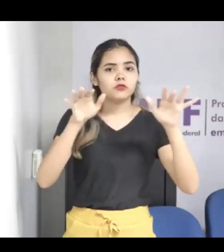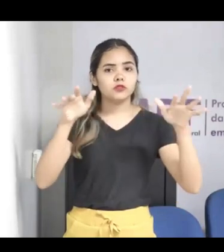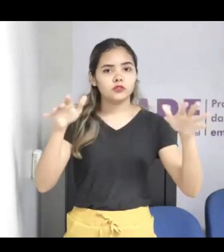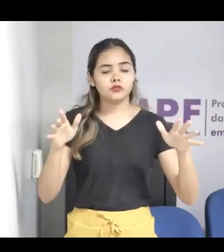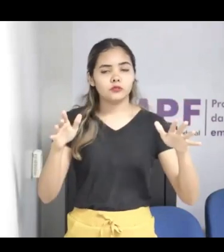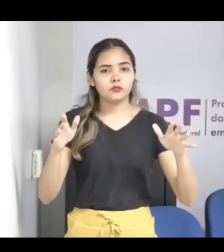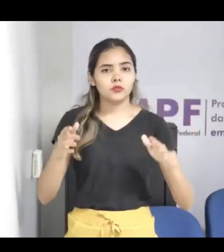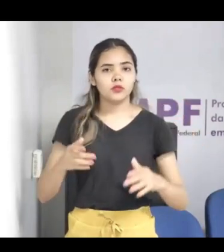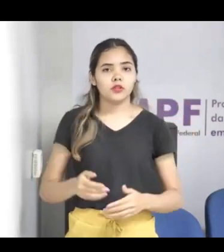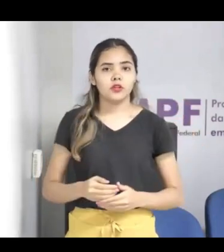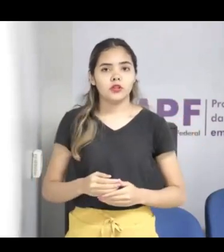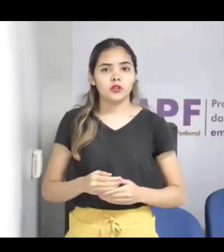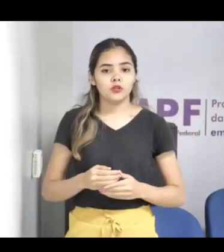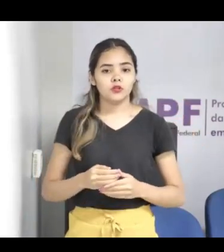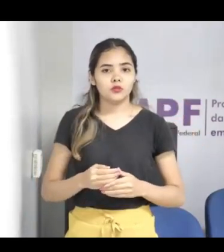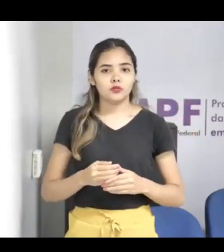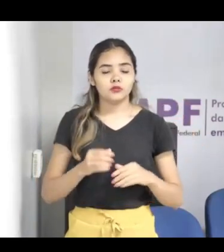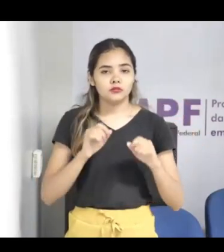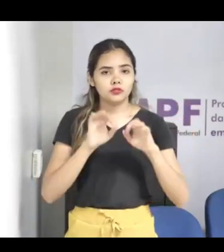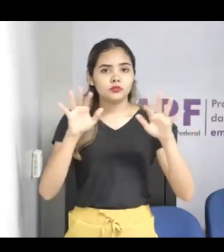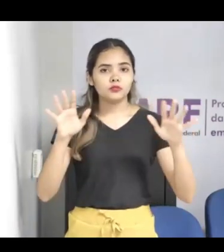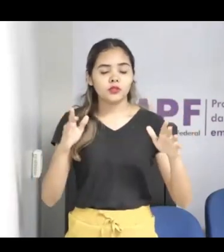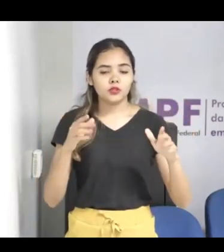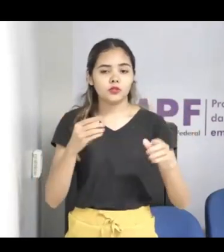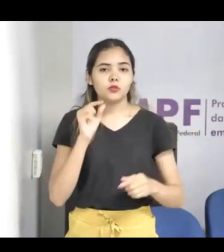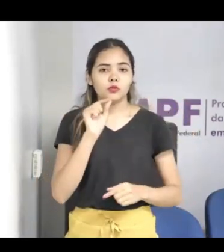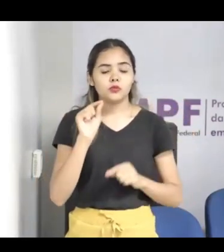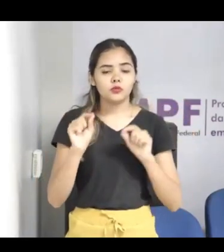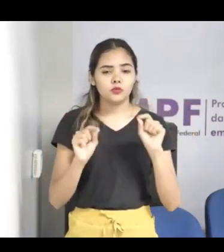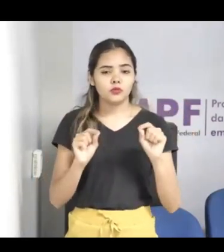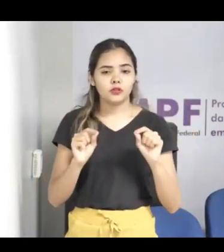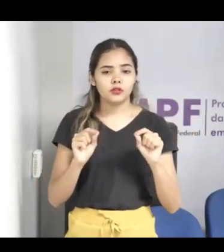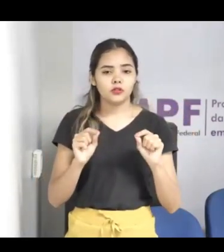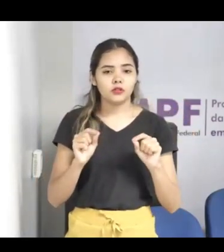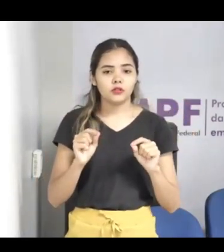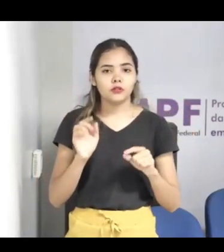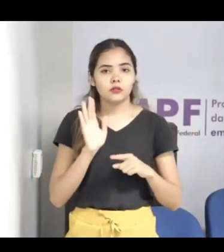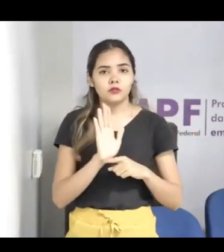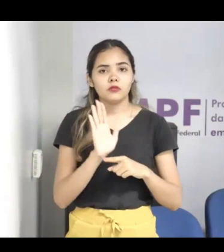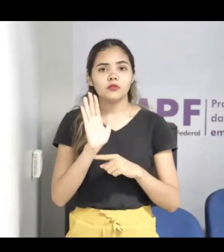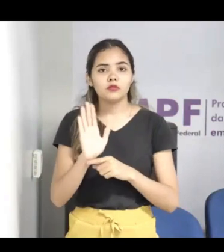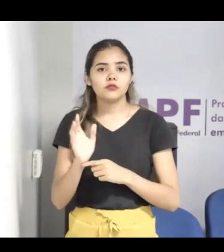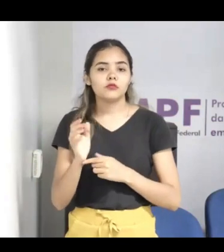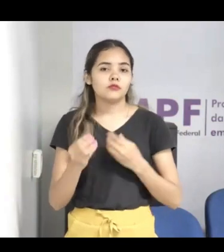da violência online paralelamente a todos os outros trabalhos que nós fazemos.